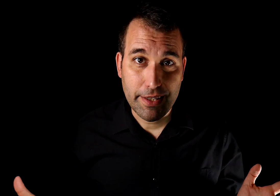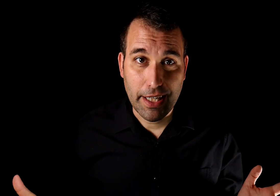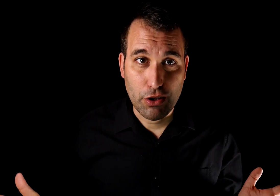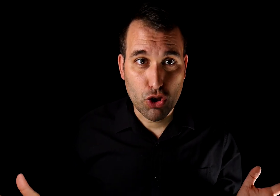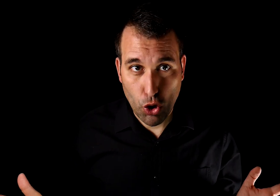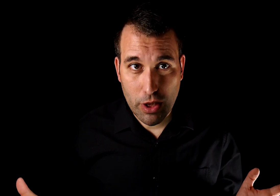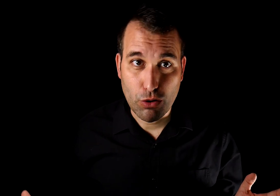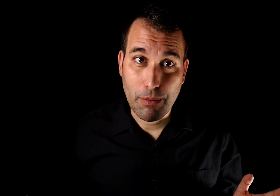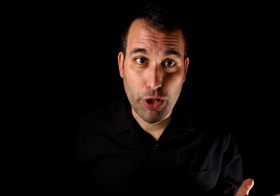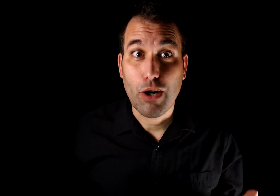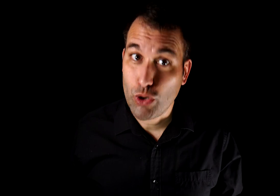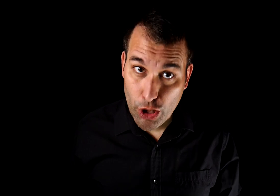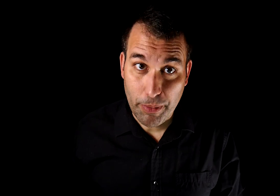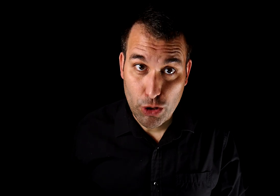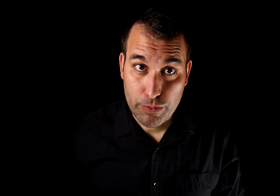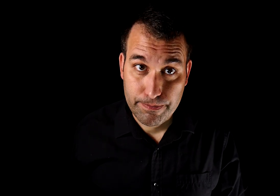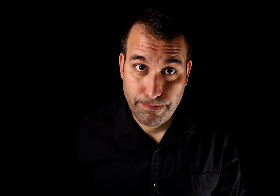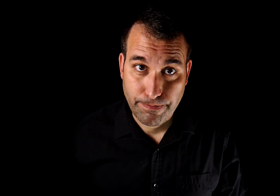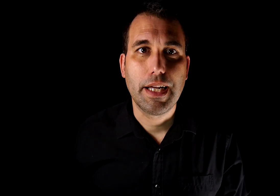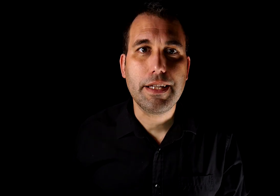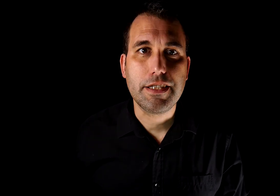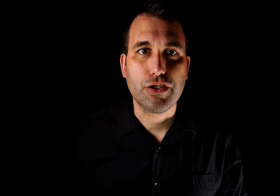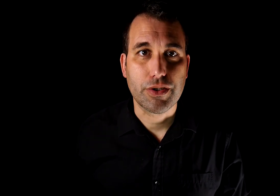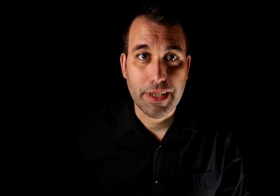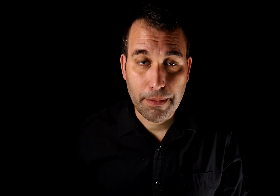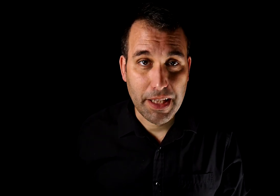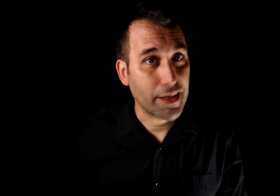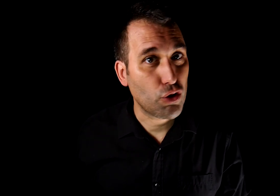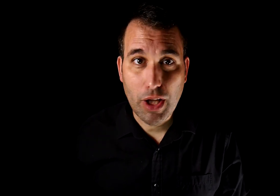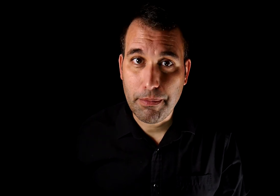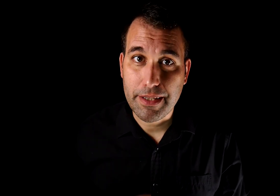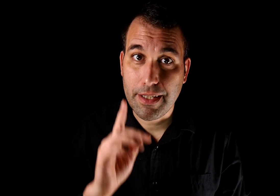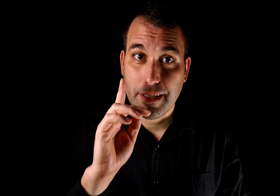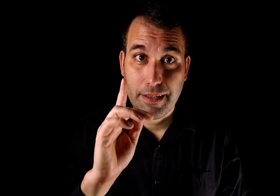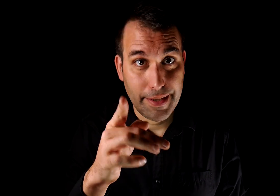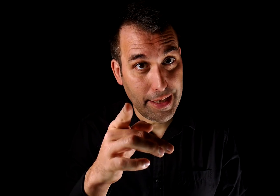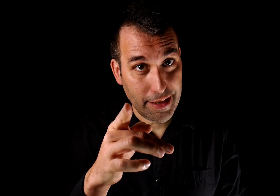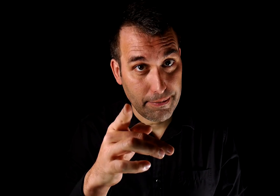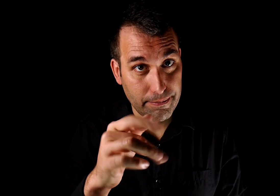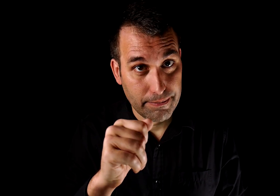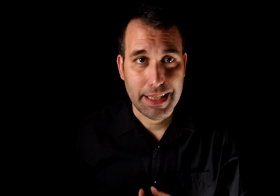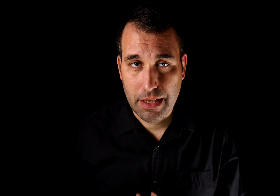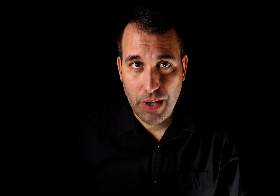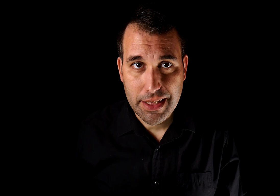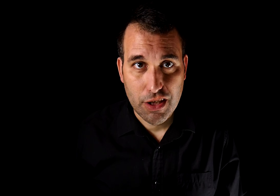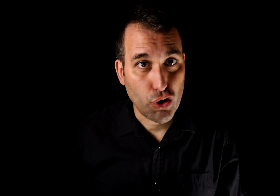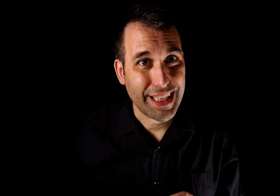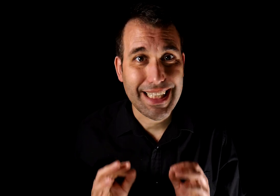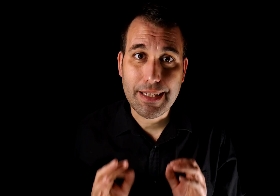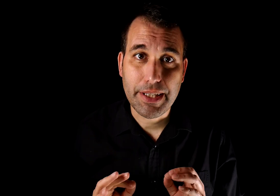irte nadando solo hasta una boya a un kilómetro. La decisión depende totalmente de ti. Las red flags son exactamente